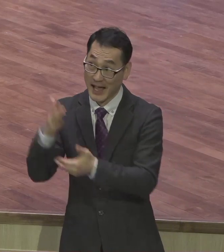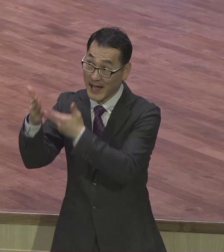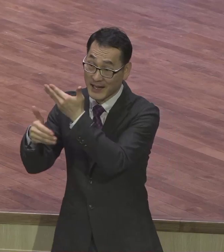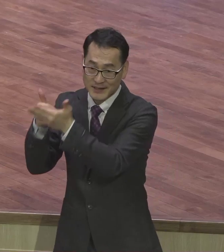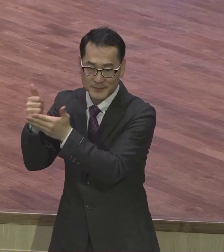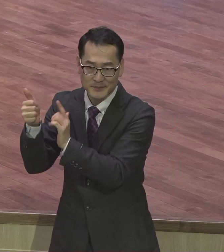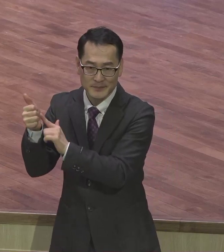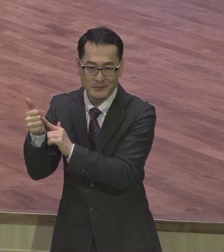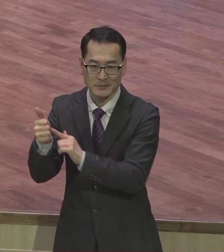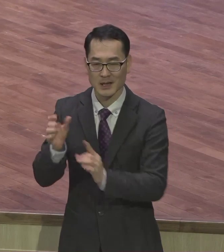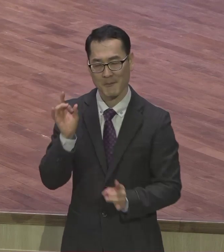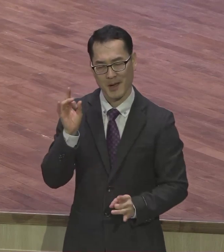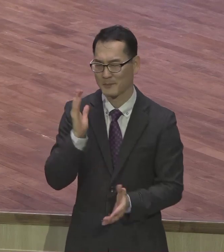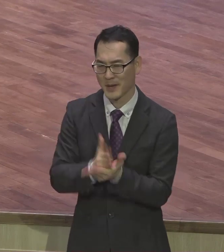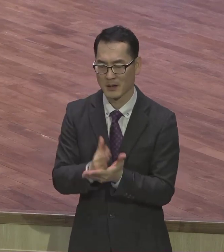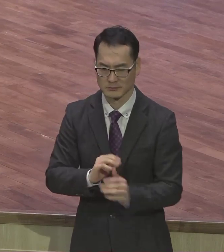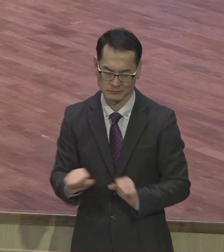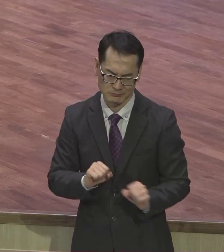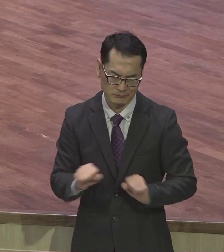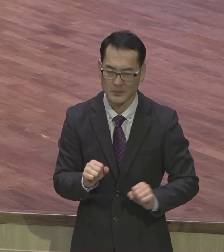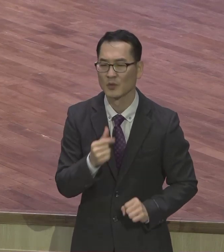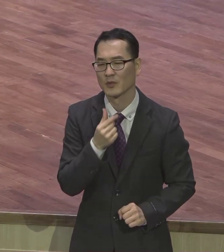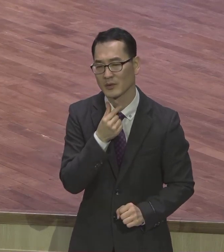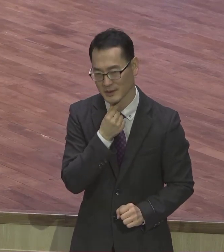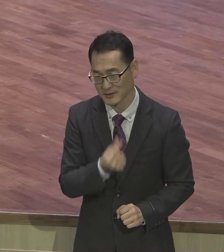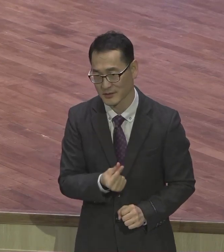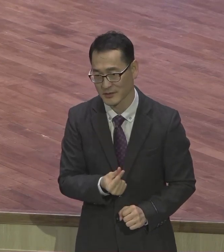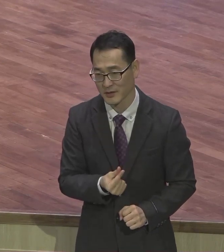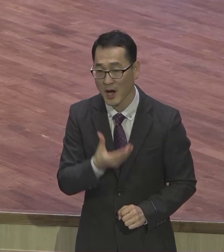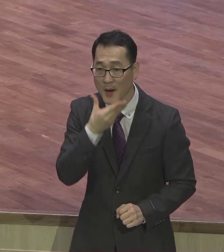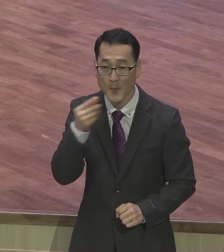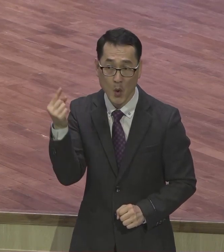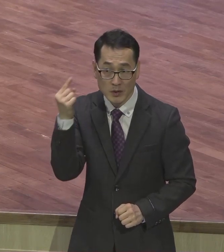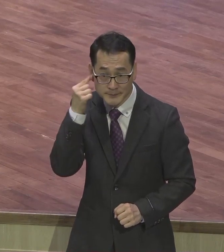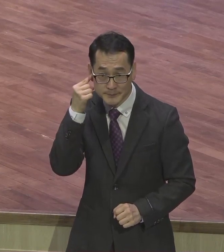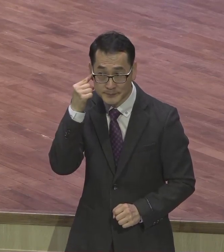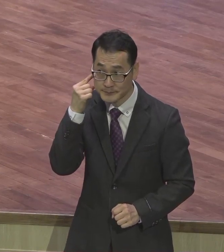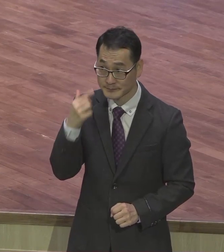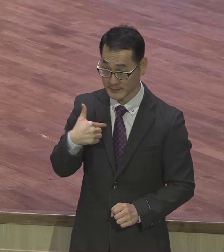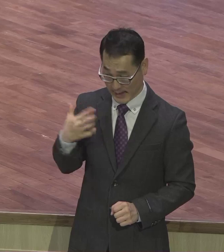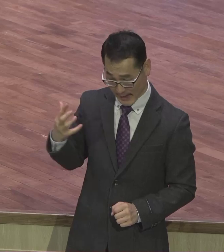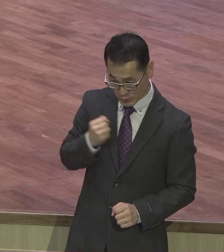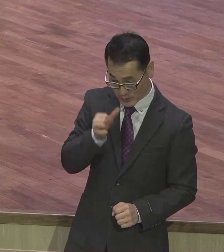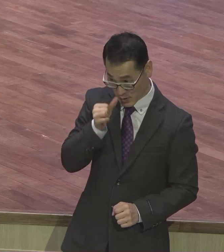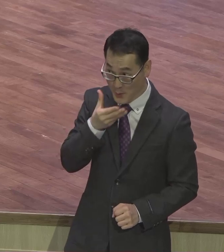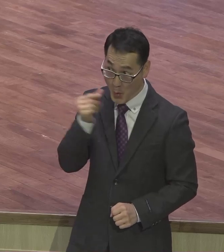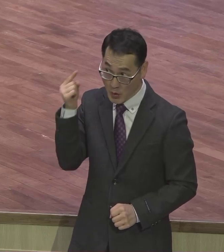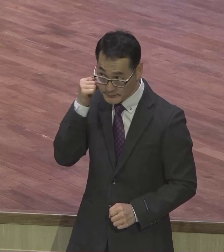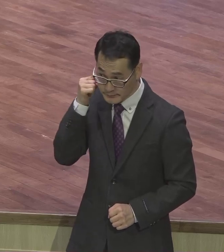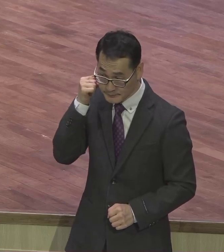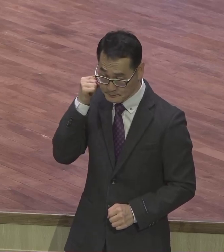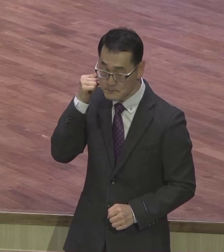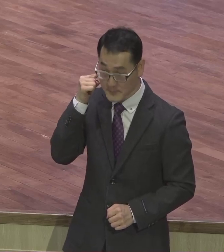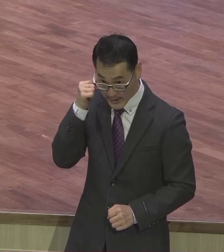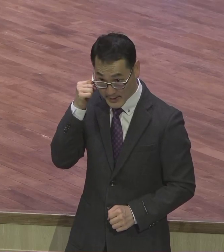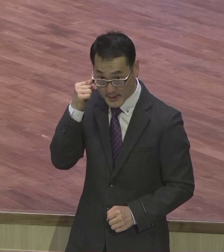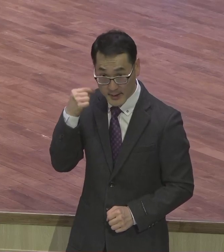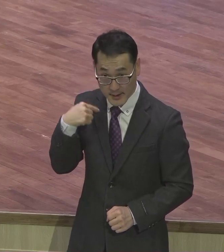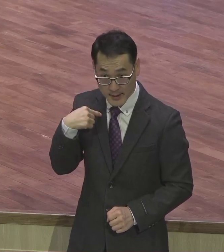원하세요. 가만히 있는 걸 원치 않으세요. 복음 가진 사람은 성령의 사람은 앉아있지 않아요. 그래서 우리 교회가 어떤 교회가 되는지